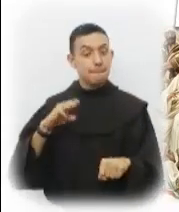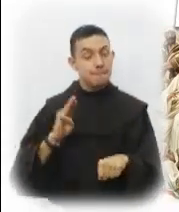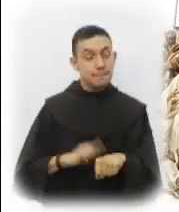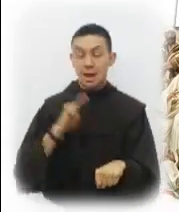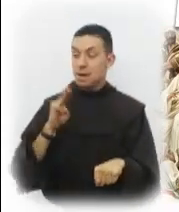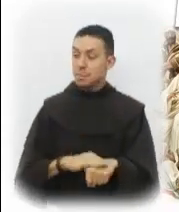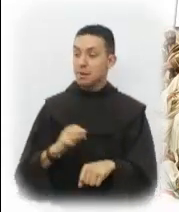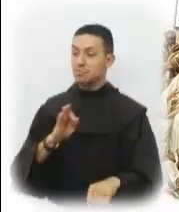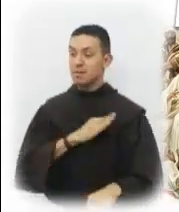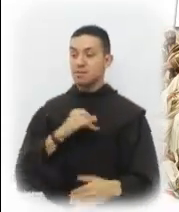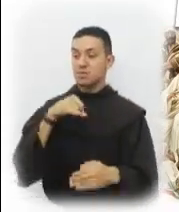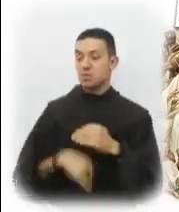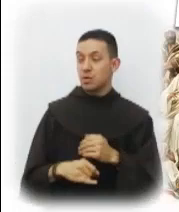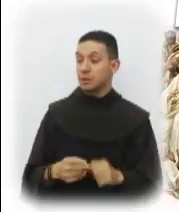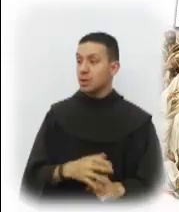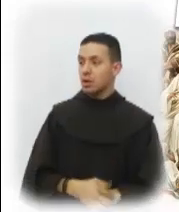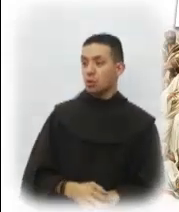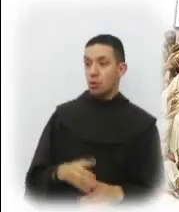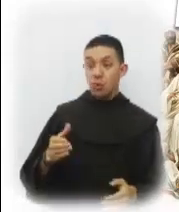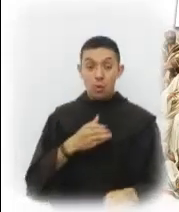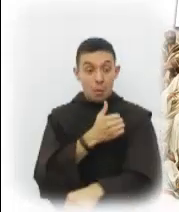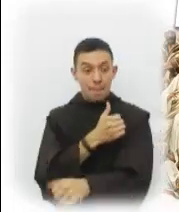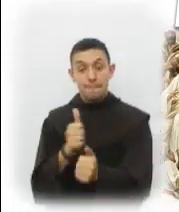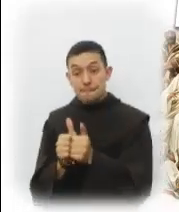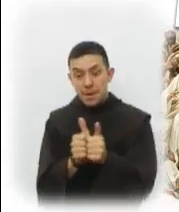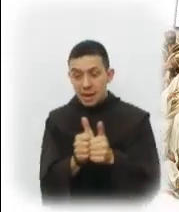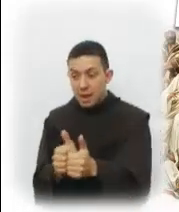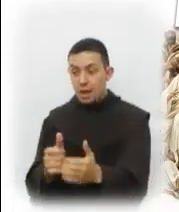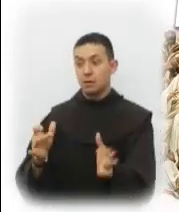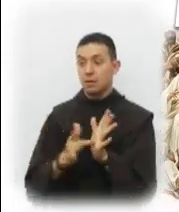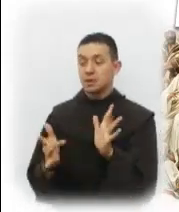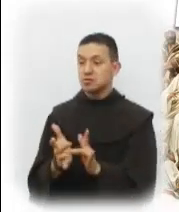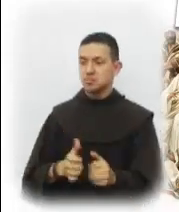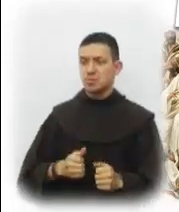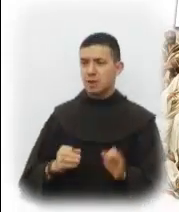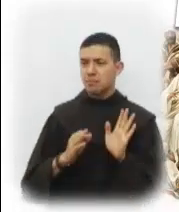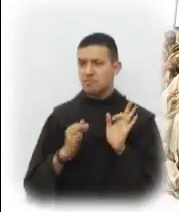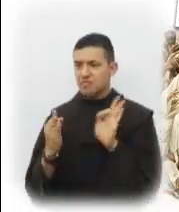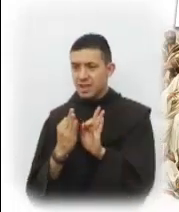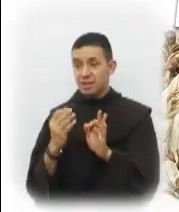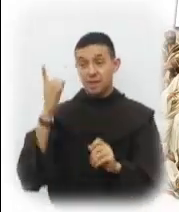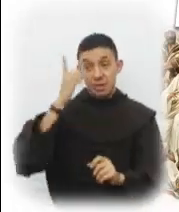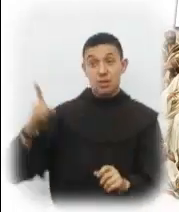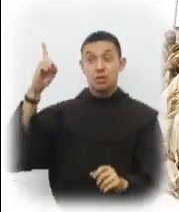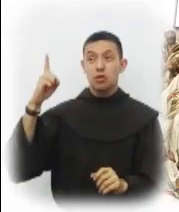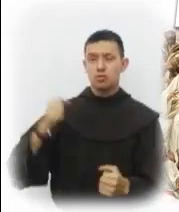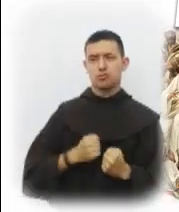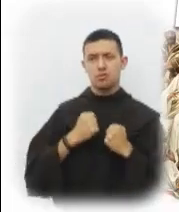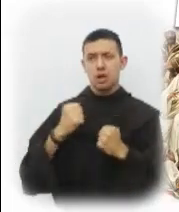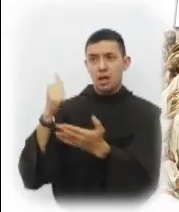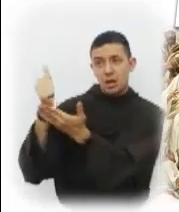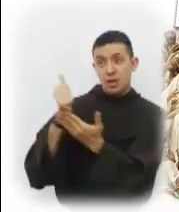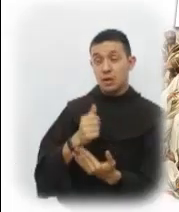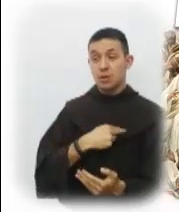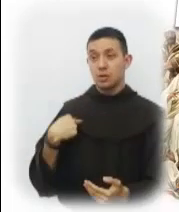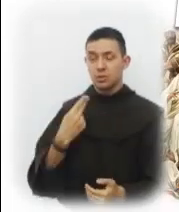mundo nuevo. Seremos responsables de hacer una nueva humanidad, siempre en su compañía y claro que con su presencia y